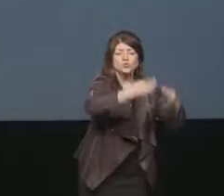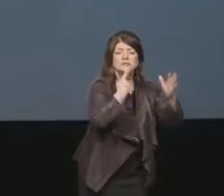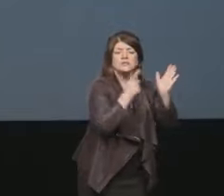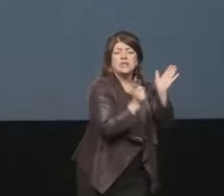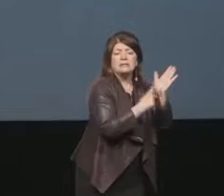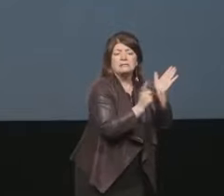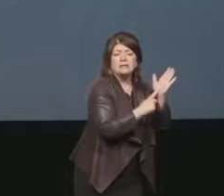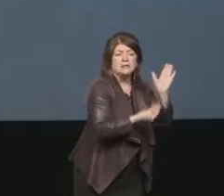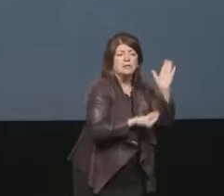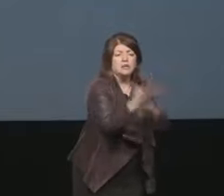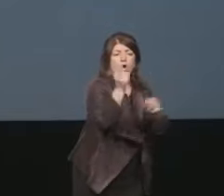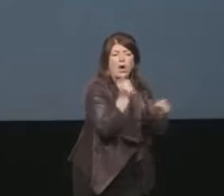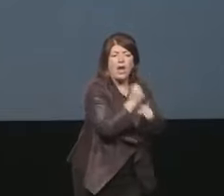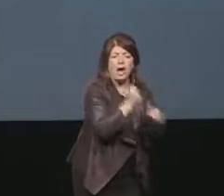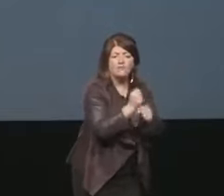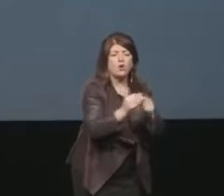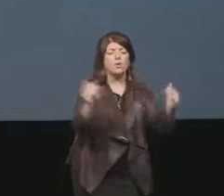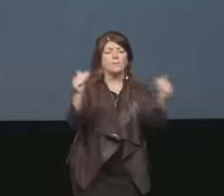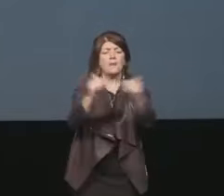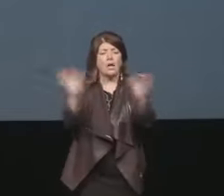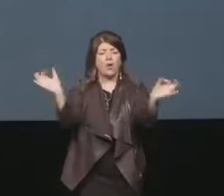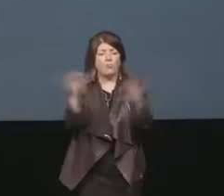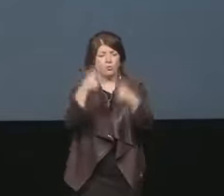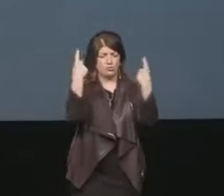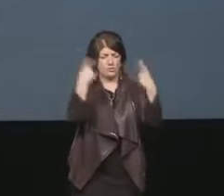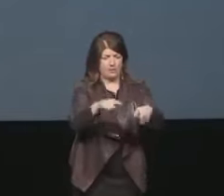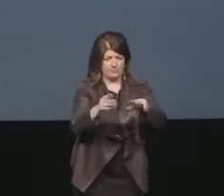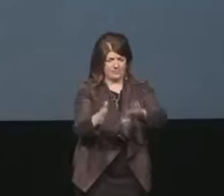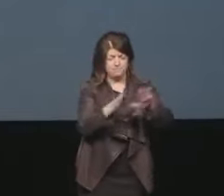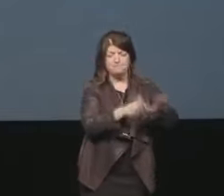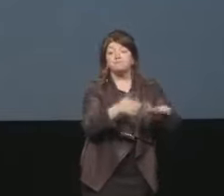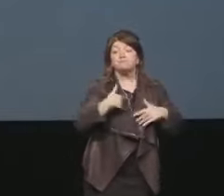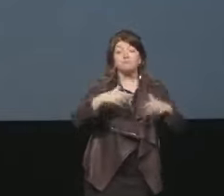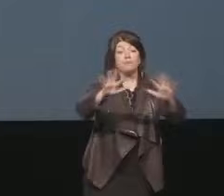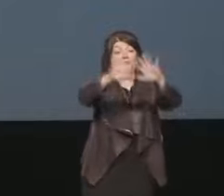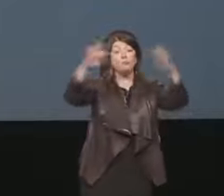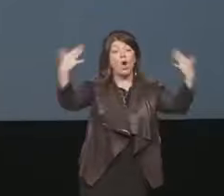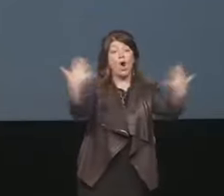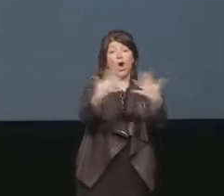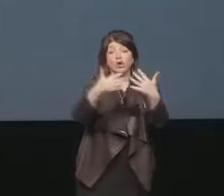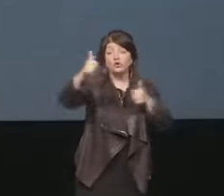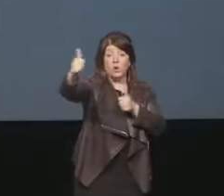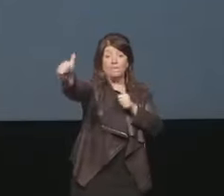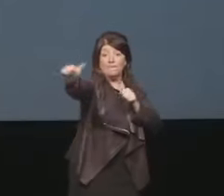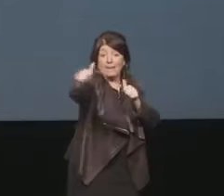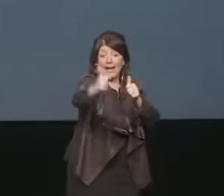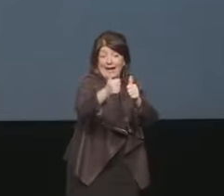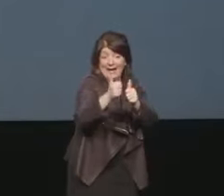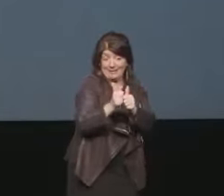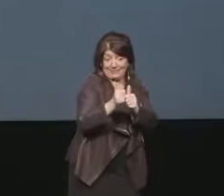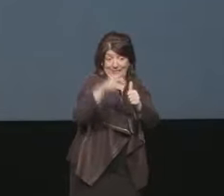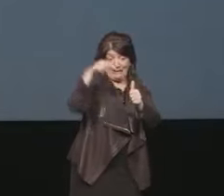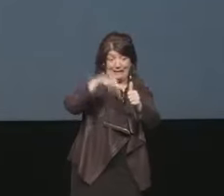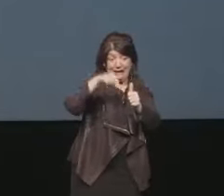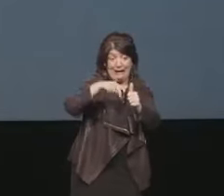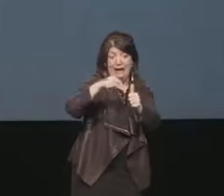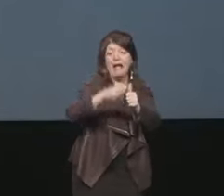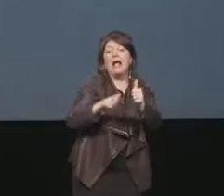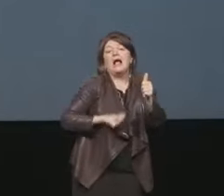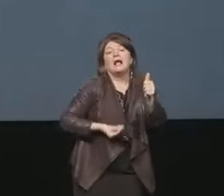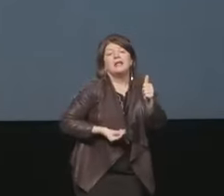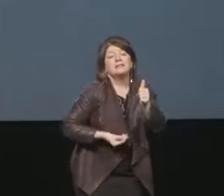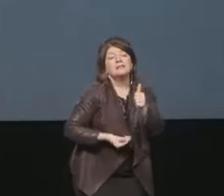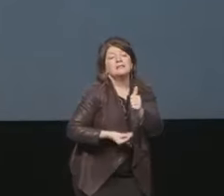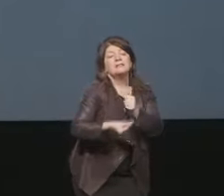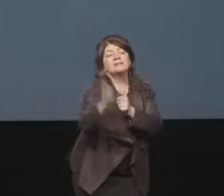opportunità. Il partenariato mondiale da cui nasce l'agenda e che dà vita allo sviluppo della stessa